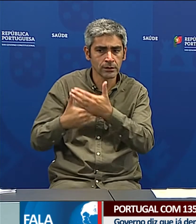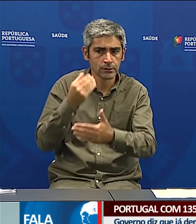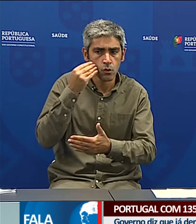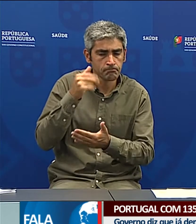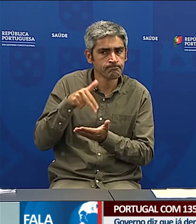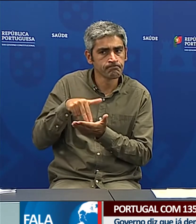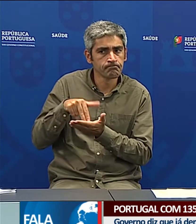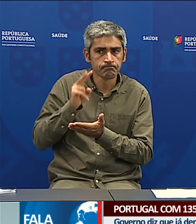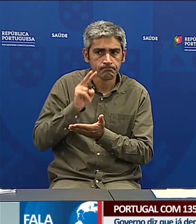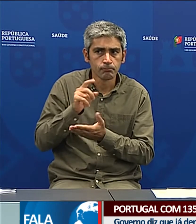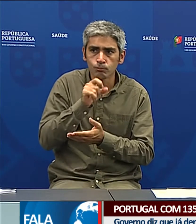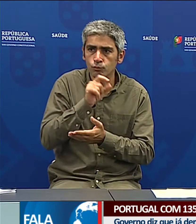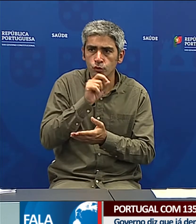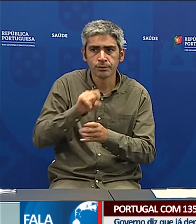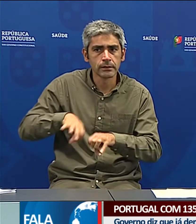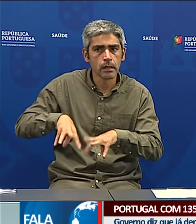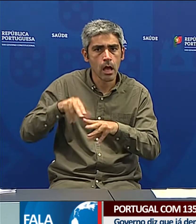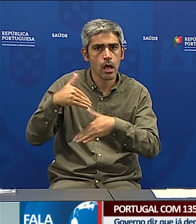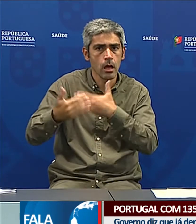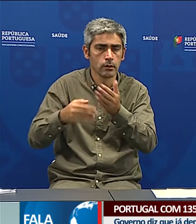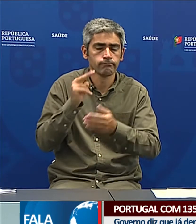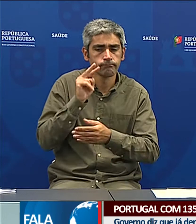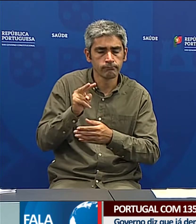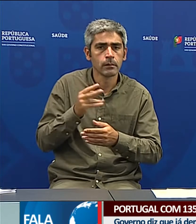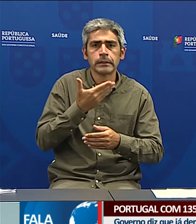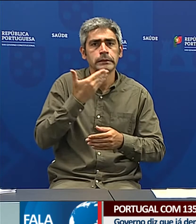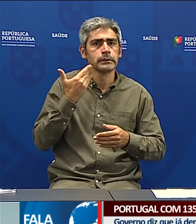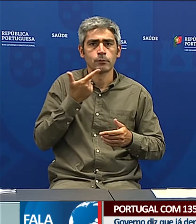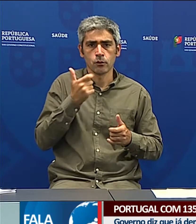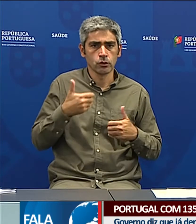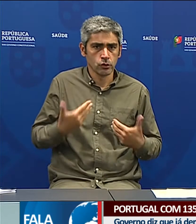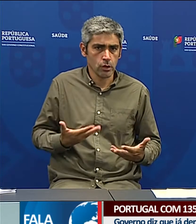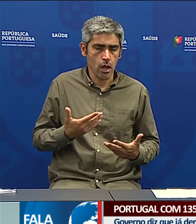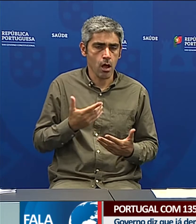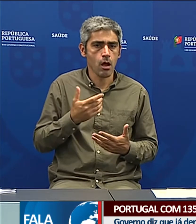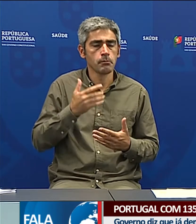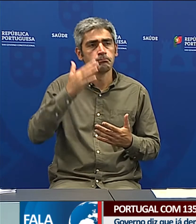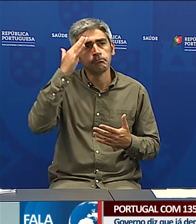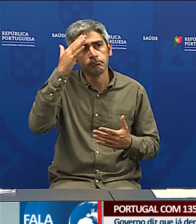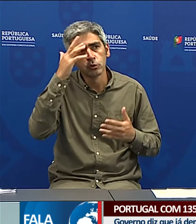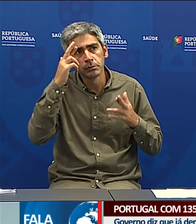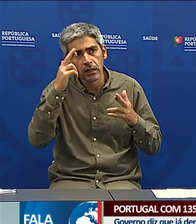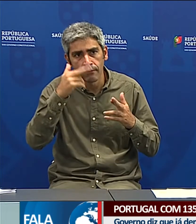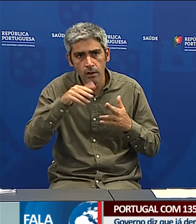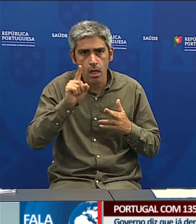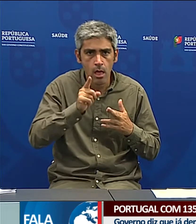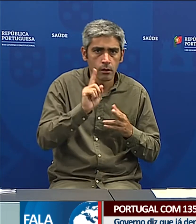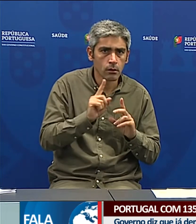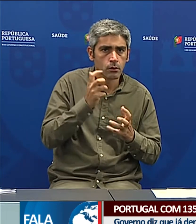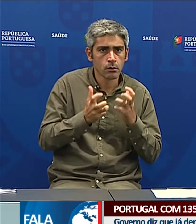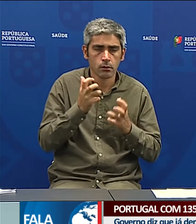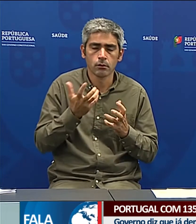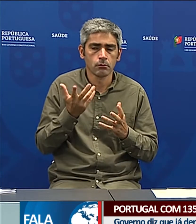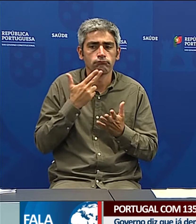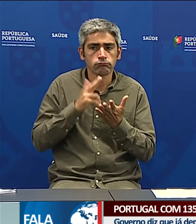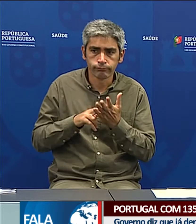estas possibilidades, é ainda prematuro ter mais do que expectativas relativamente ao seu